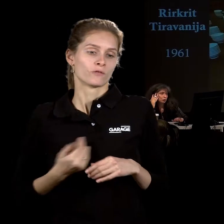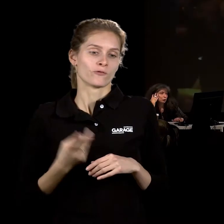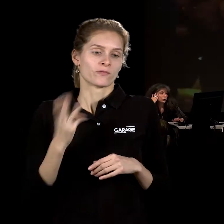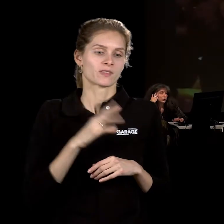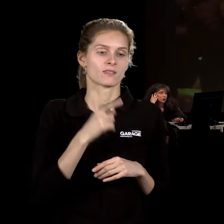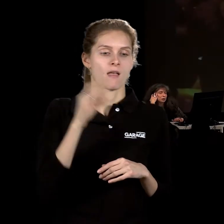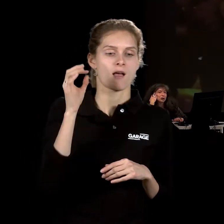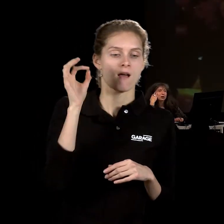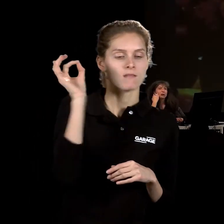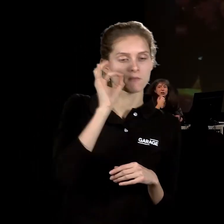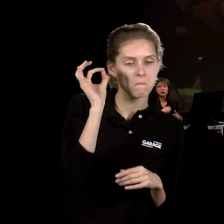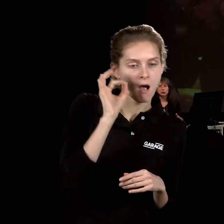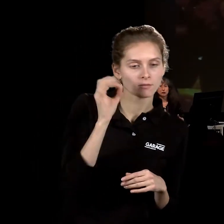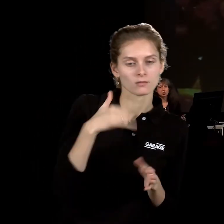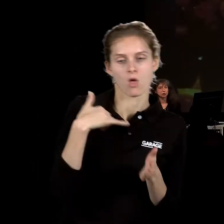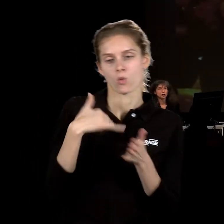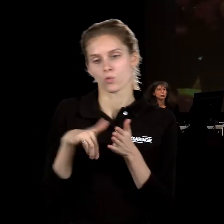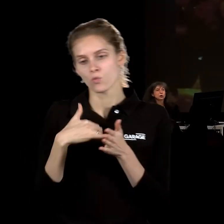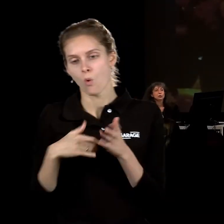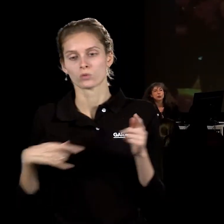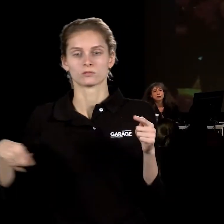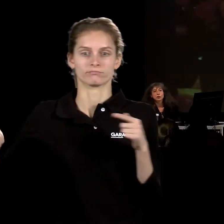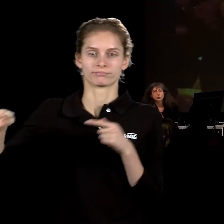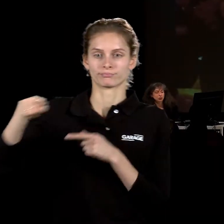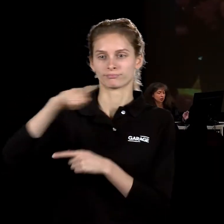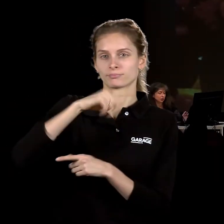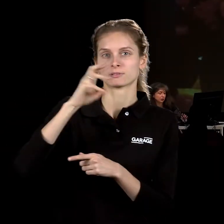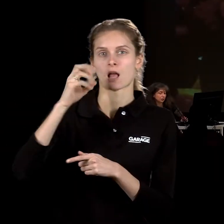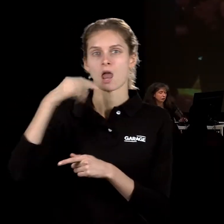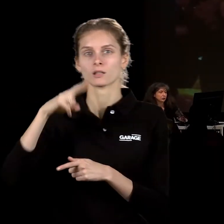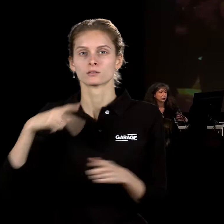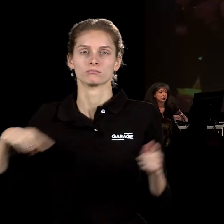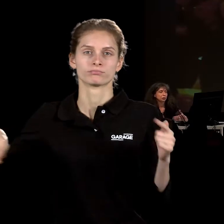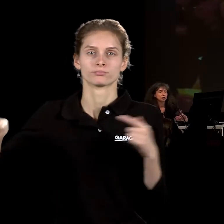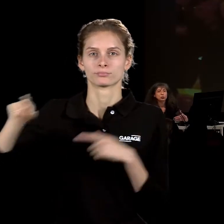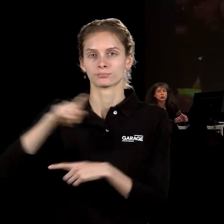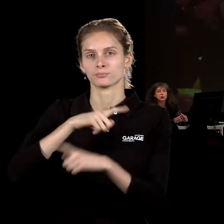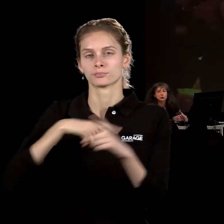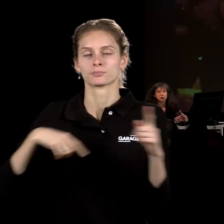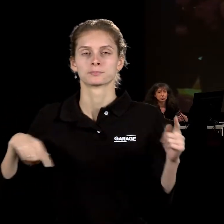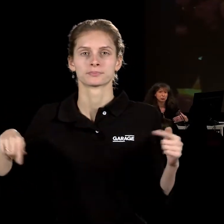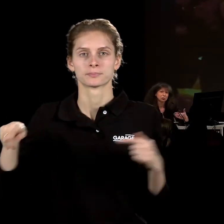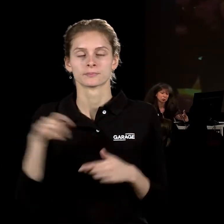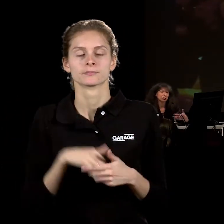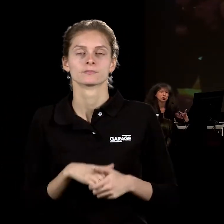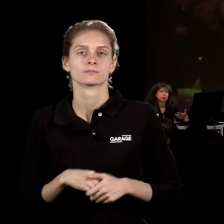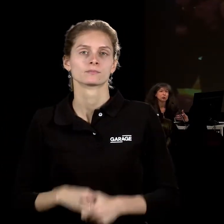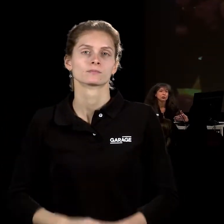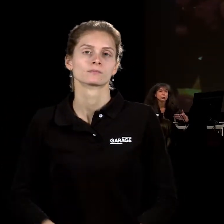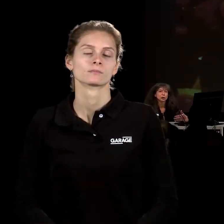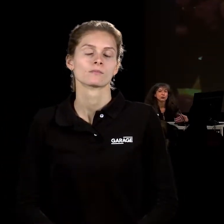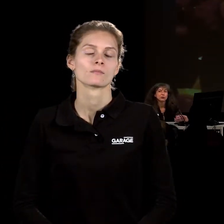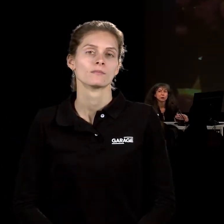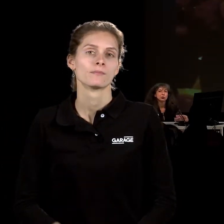И то, с чего он начал, и те события, которые он делал, почему он так важен для эстетики взаимоотношений, потому что то, что он делает, то,